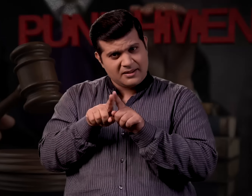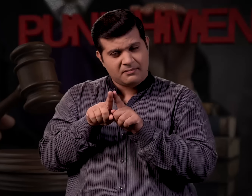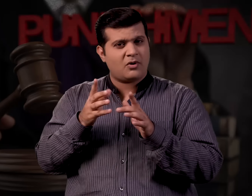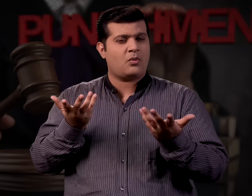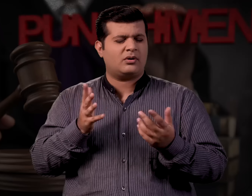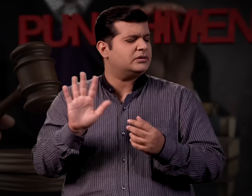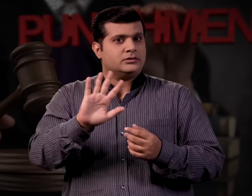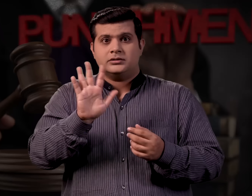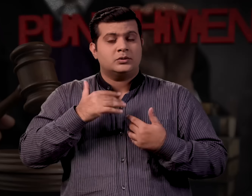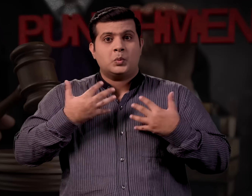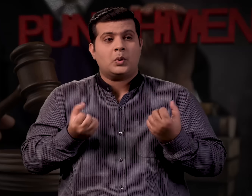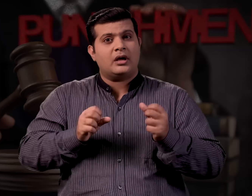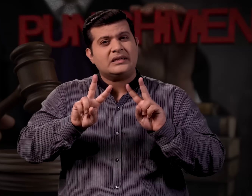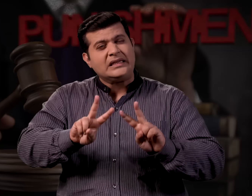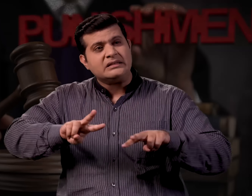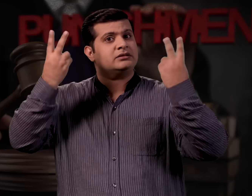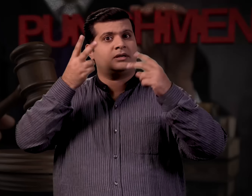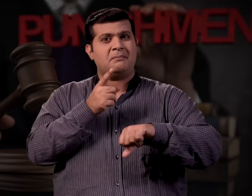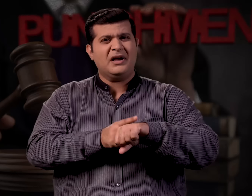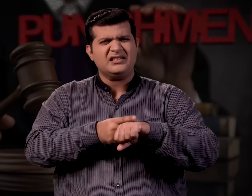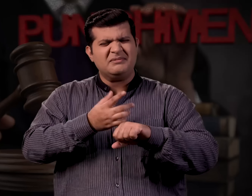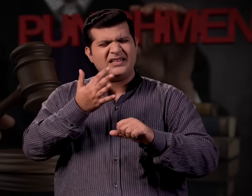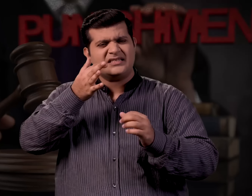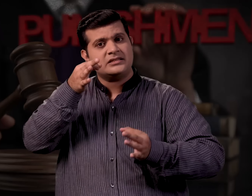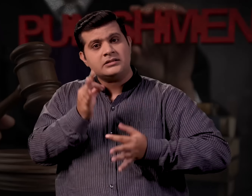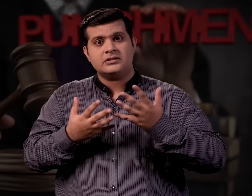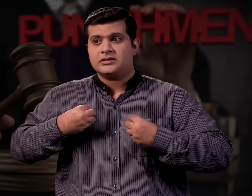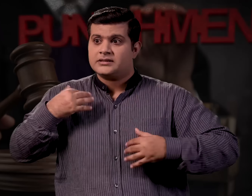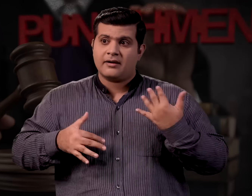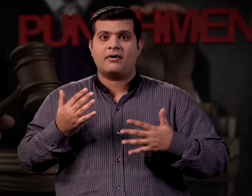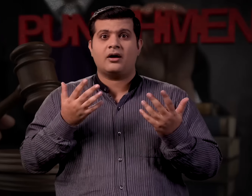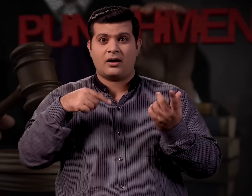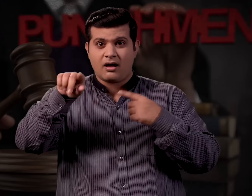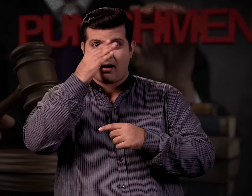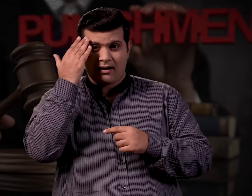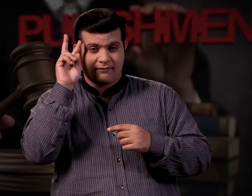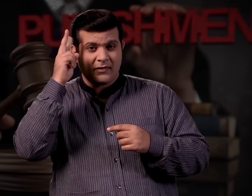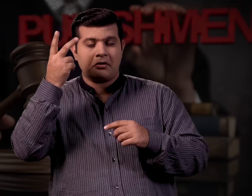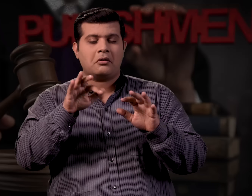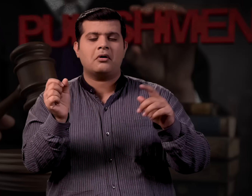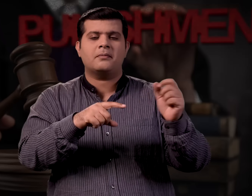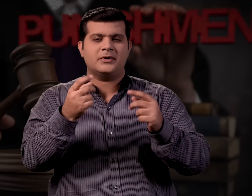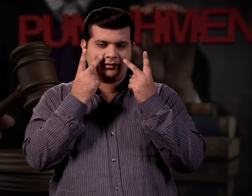क्या कोलकता मामले के साथ भी ऐसा ही वेवार किया जाना चाहिए या दोशीयों को करी सजा दी जानी चाहिए हमें कमेंस में बताइए